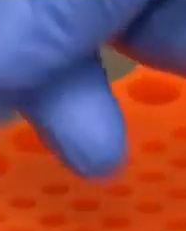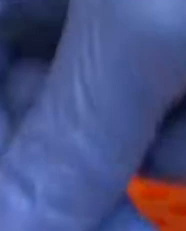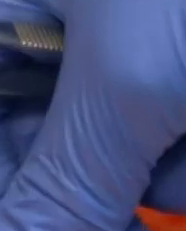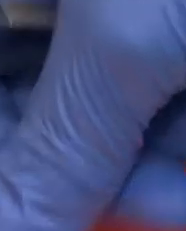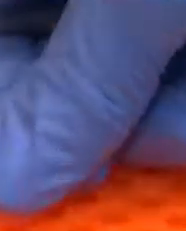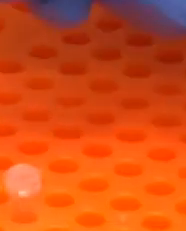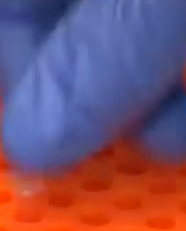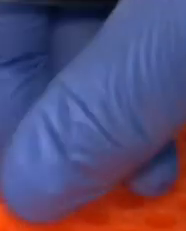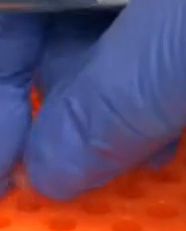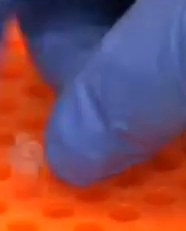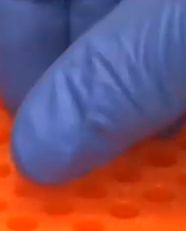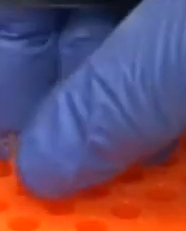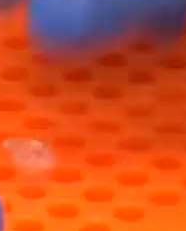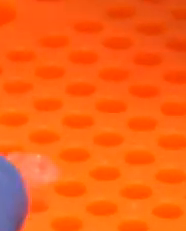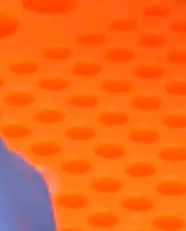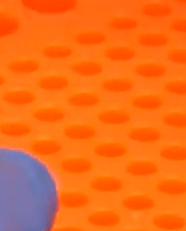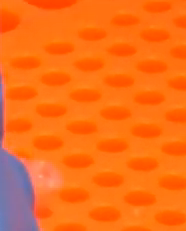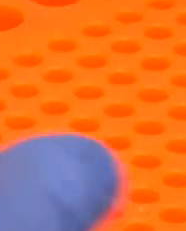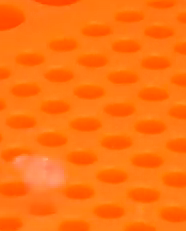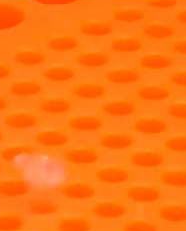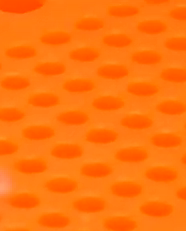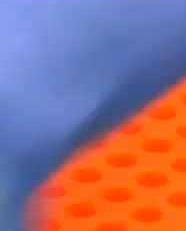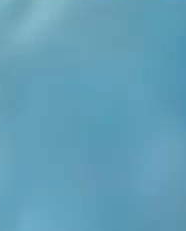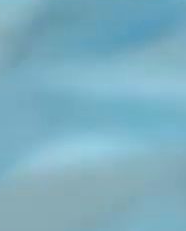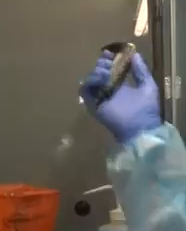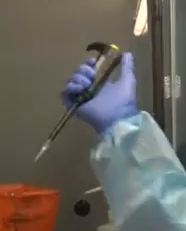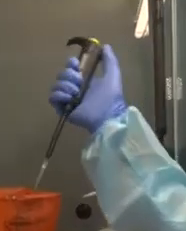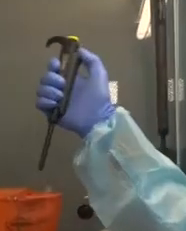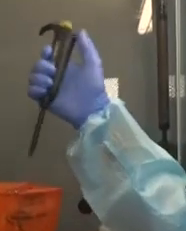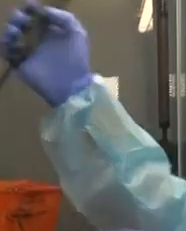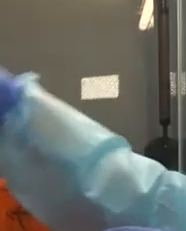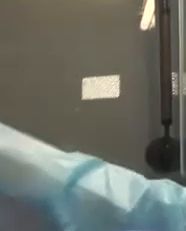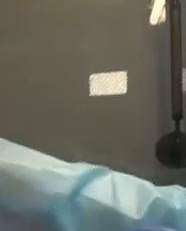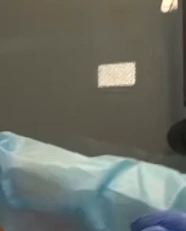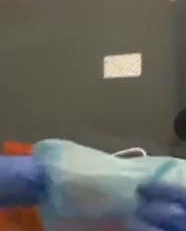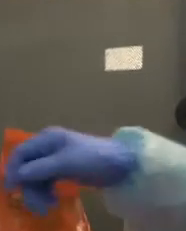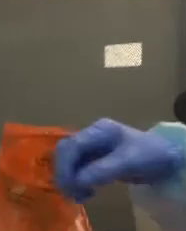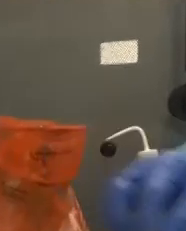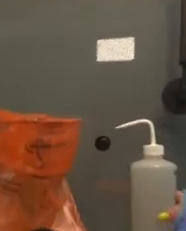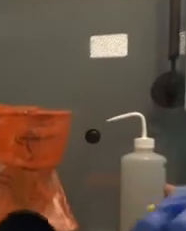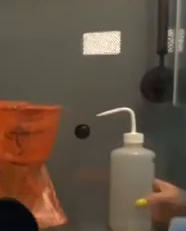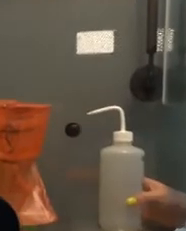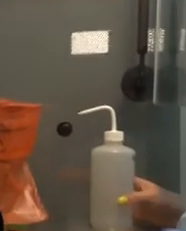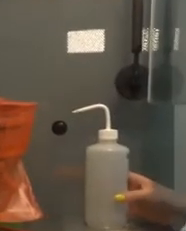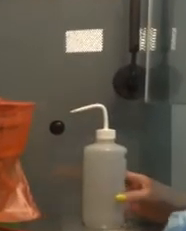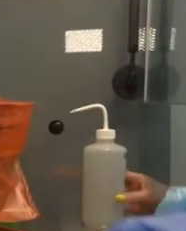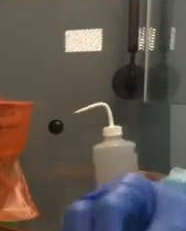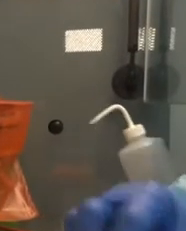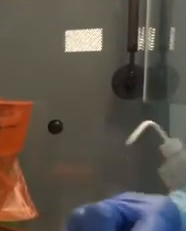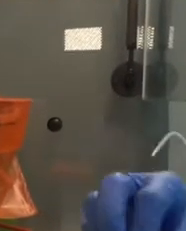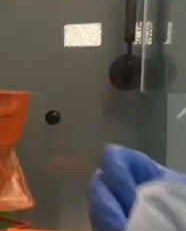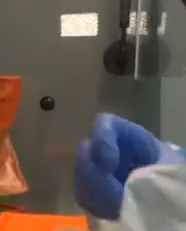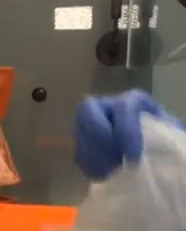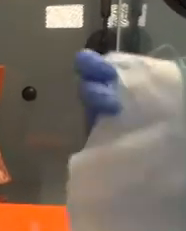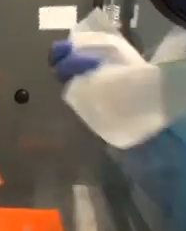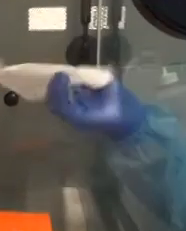все, переконані у профільному міністерстві, через легковажне ставлення до правил карантину. Натомість урядовці таки сподіваються, що Україна